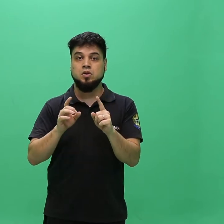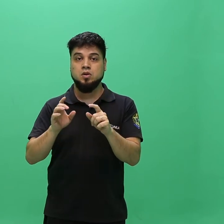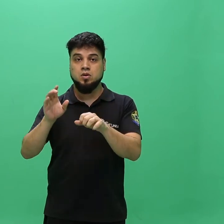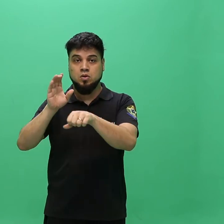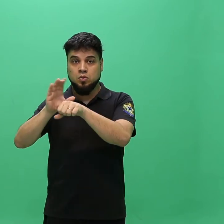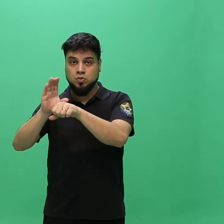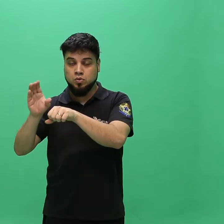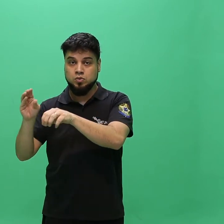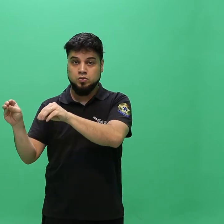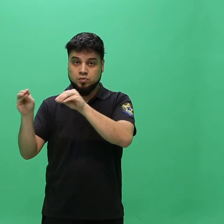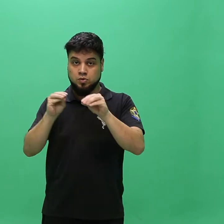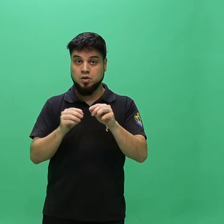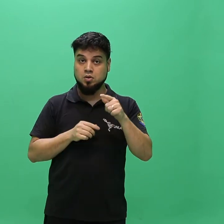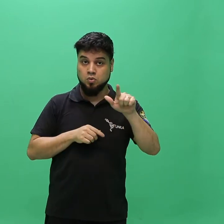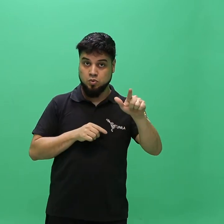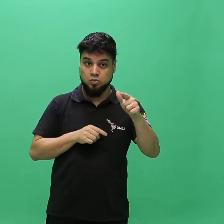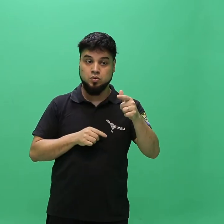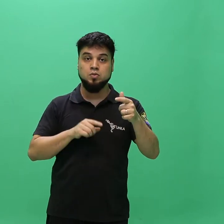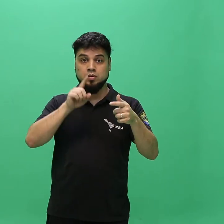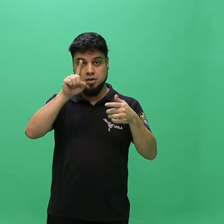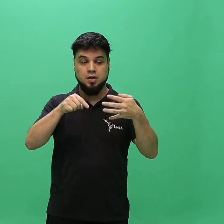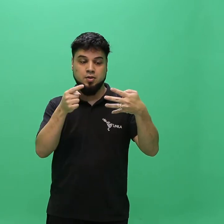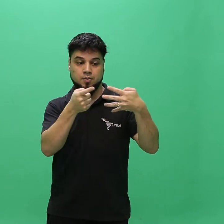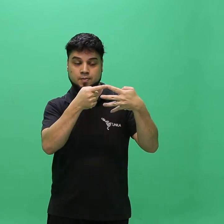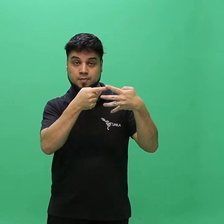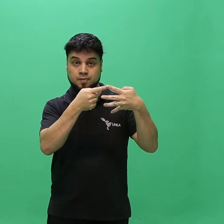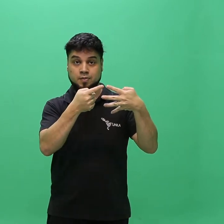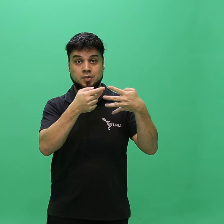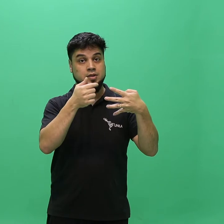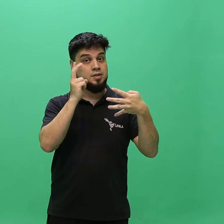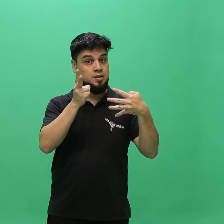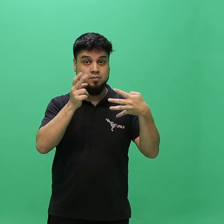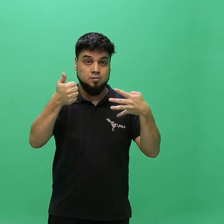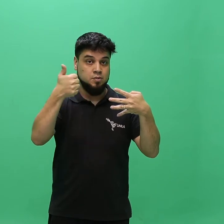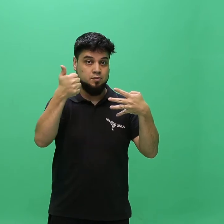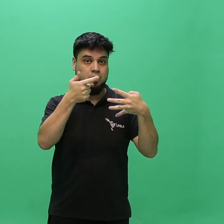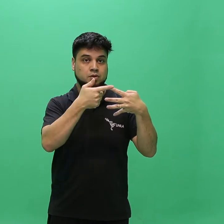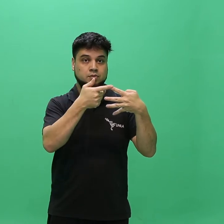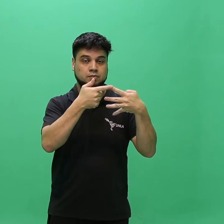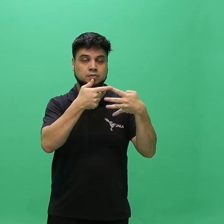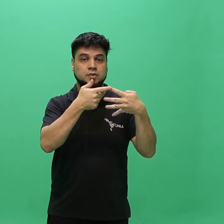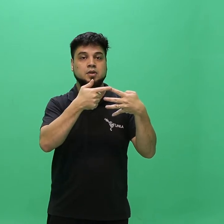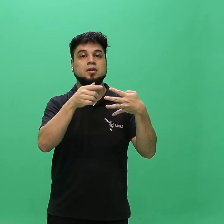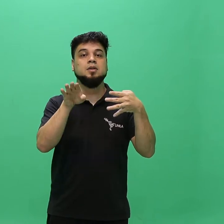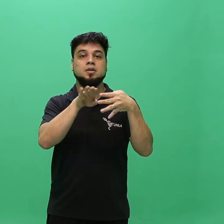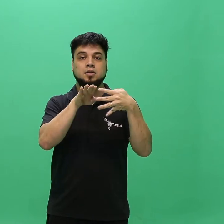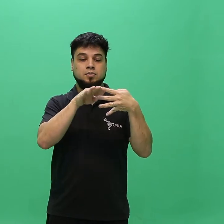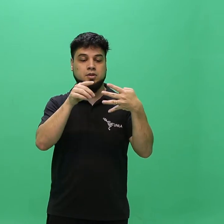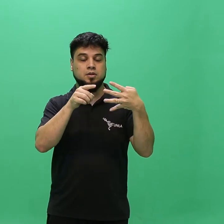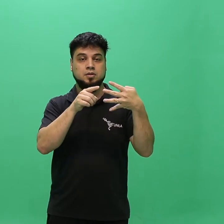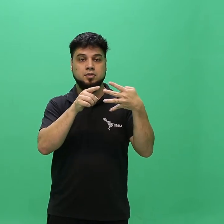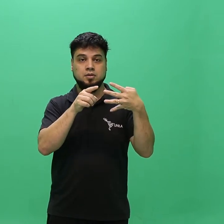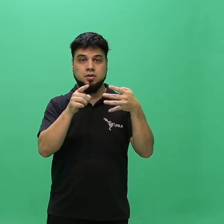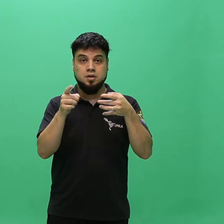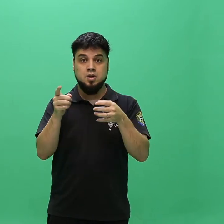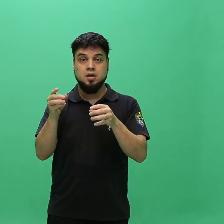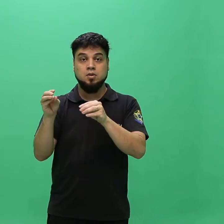Reopção de Ênfase para o curso de Música, a qual, para o referido curso, se torna a